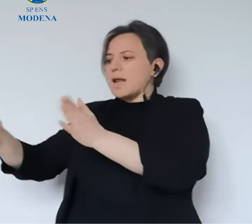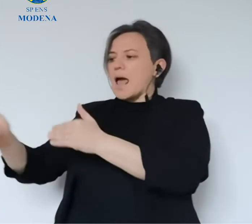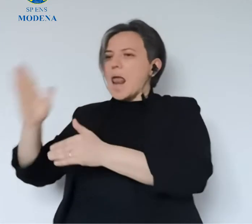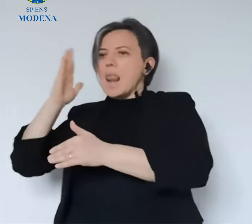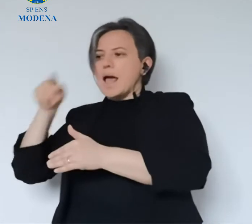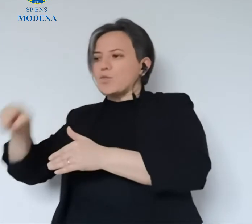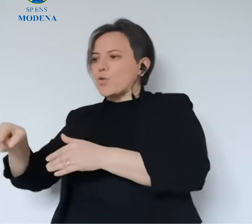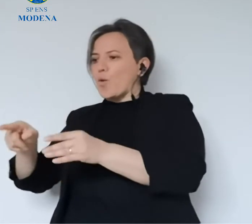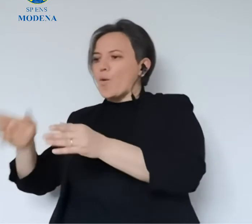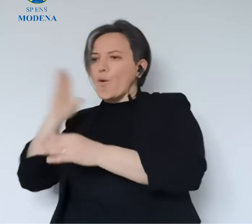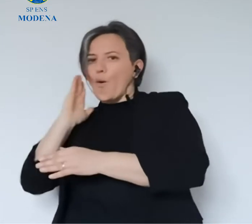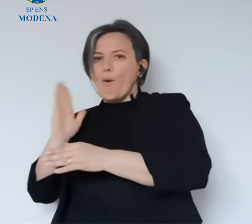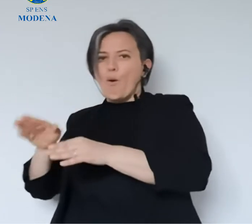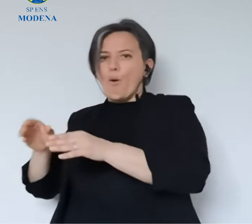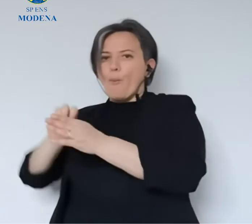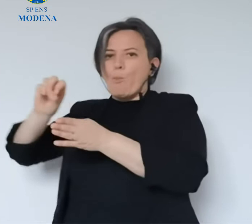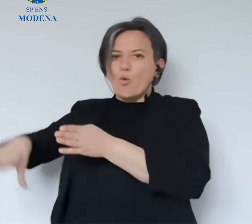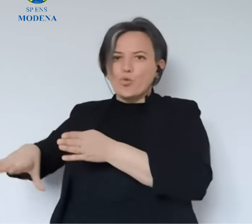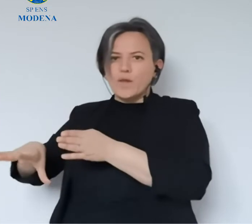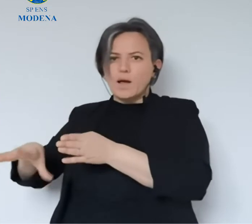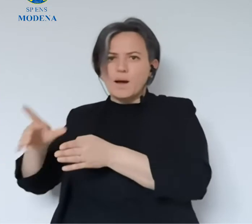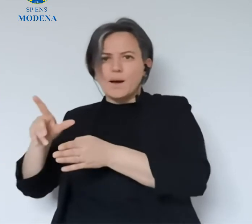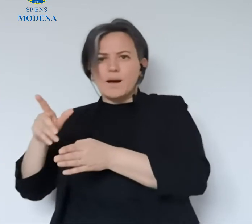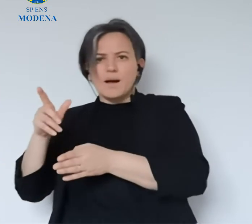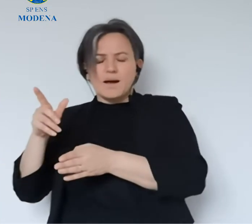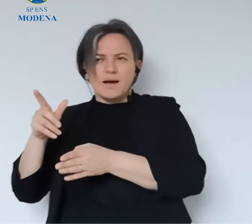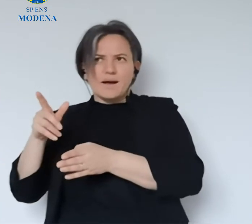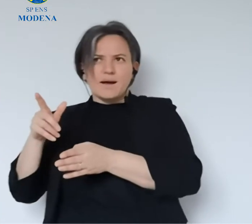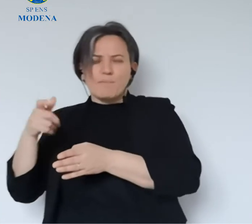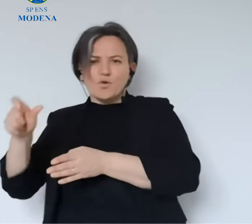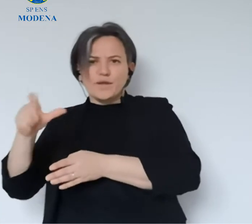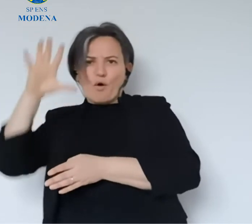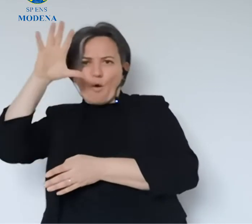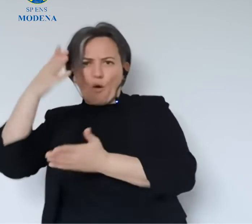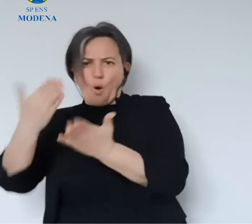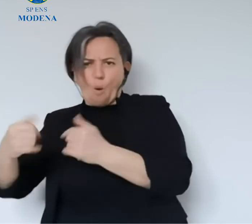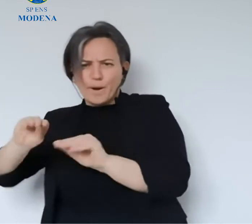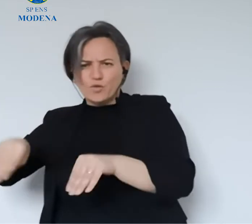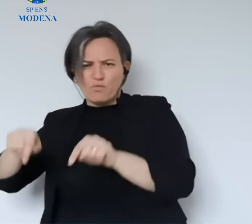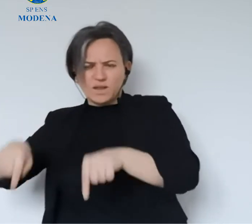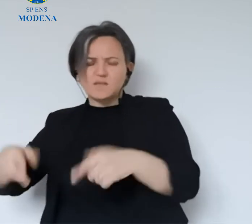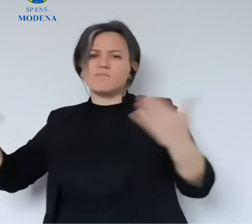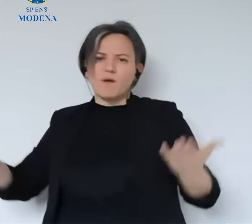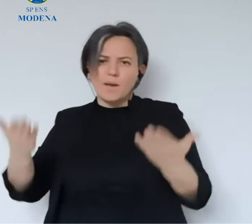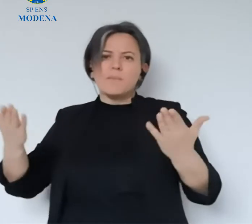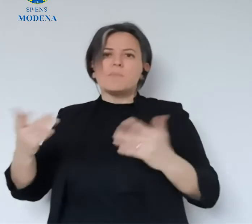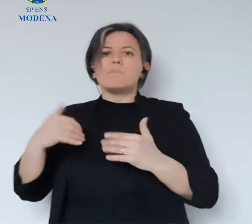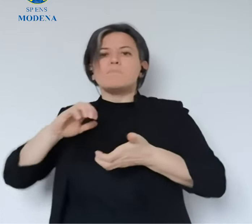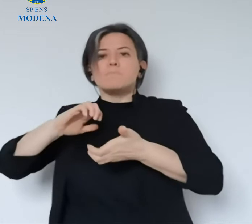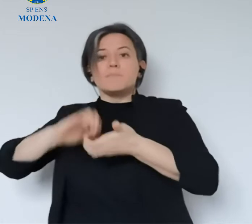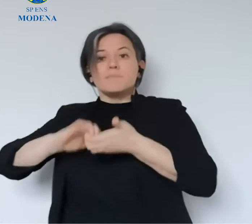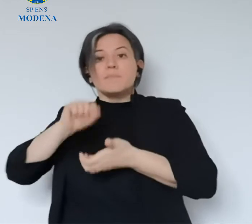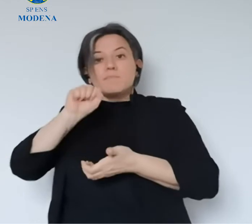capire come si può buttare via una camera da letto in questi giorni, visto che non c'è il posto dove andare a prendere quella nuova, ma accadono cose di questo